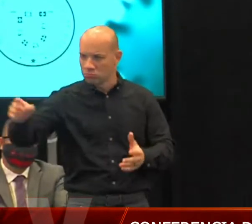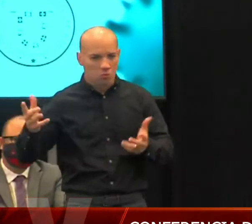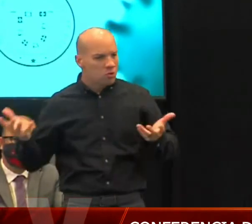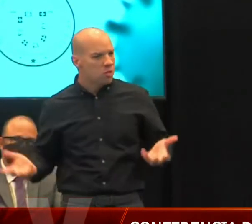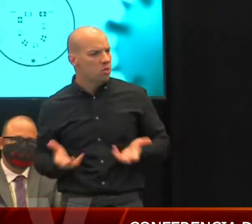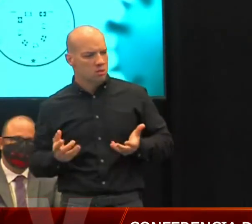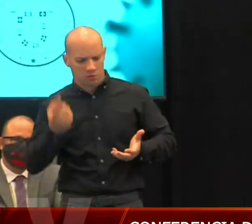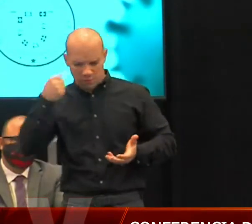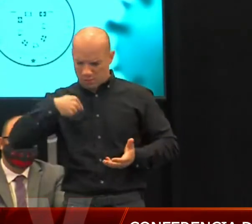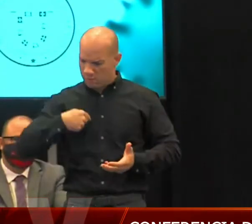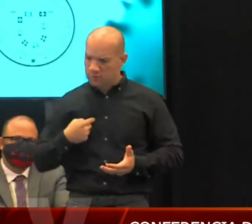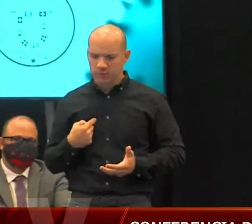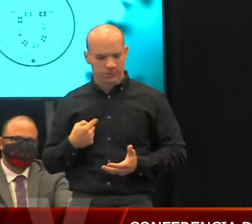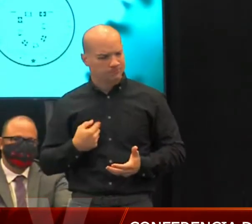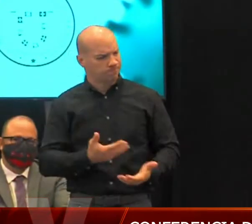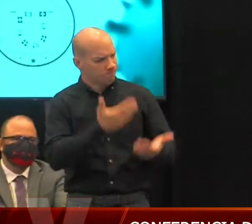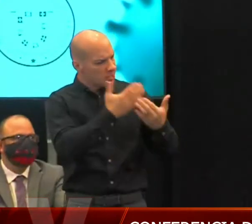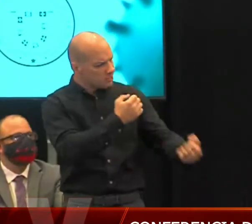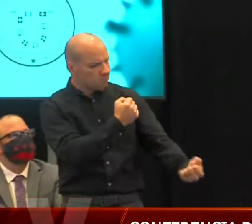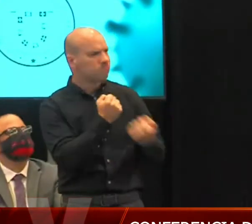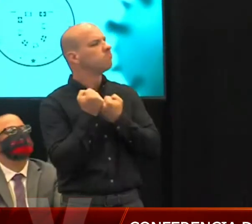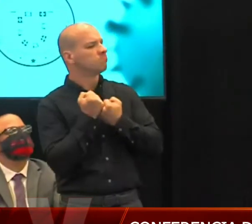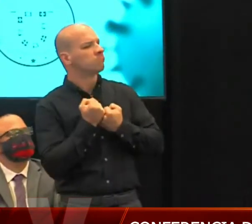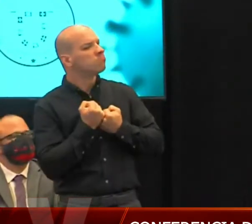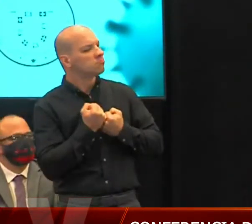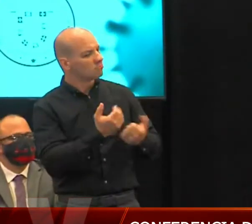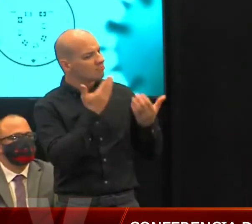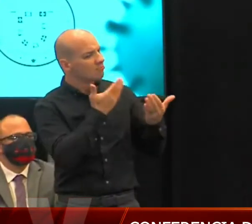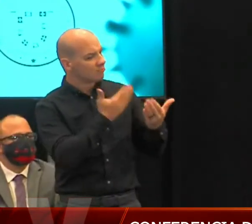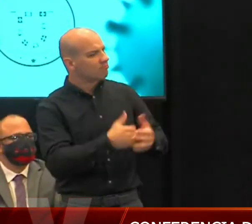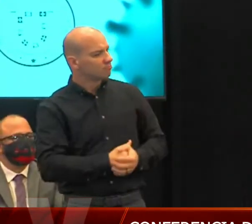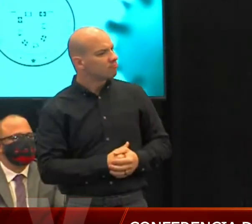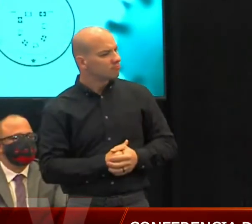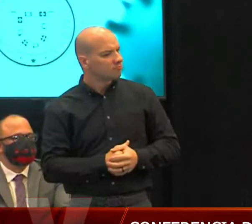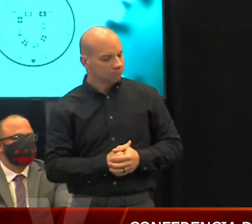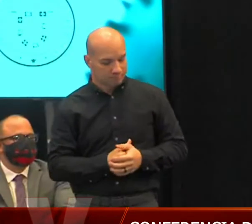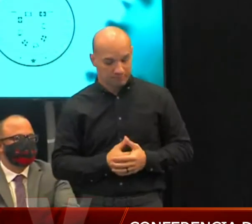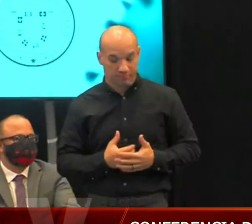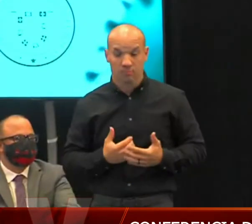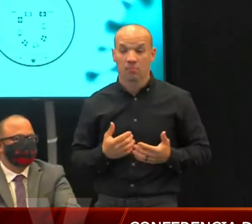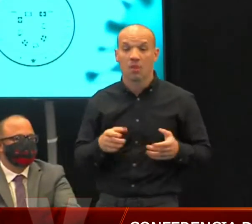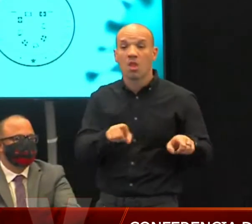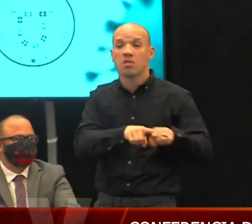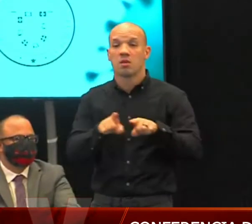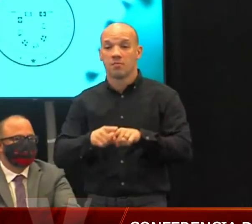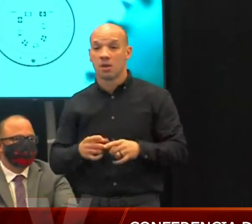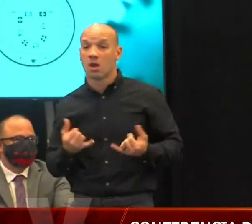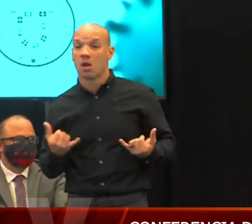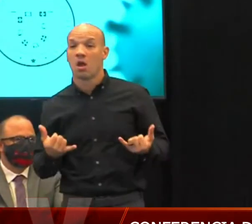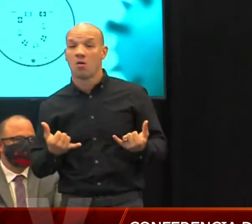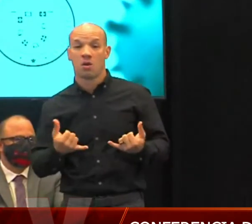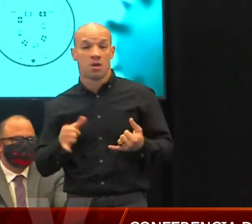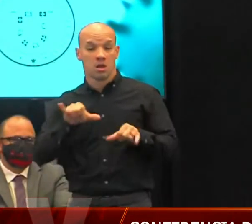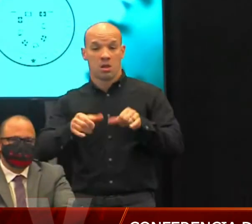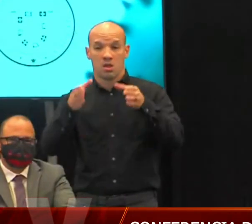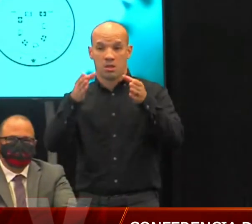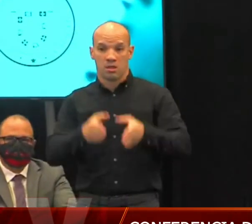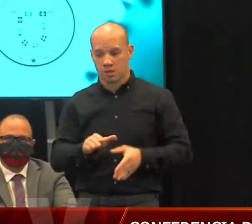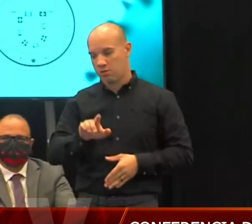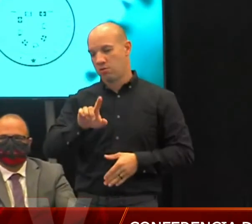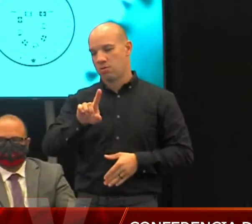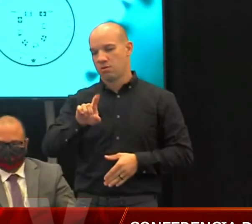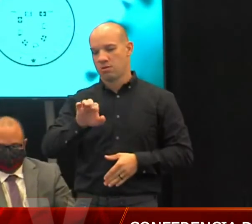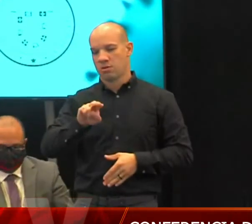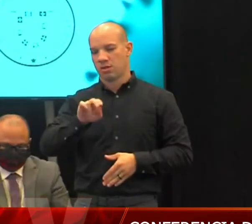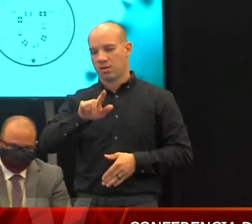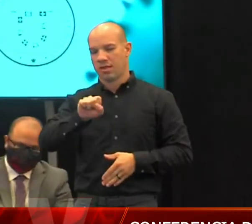Para nosotros ha sido un privilegio contar con ustedes. Así que muchas gracias. De igual manera, dejo con ustedes en unas palabras al ingeniero Daneri Fernández